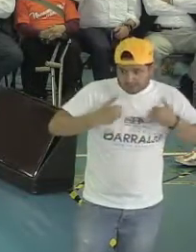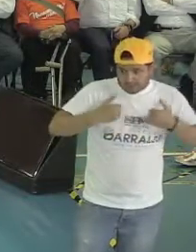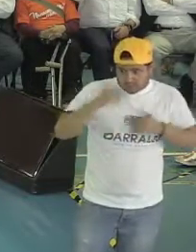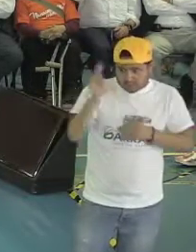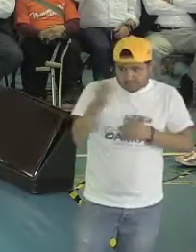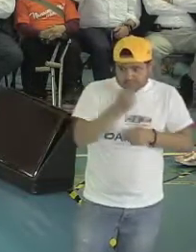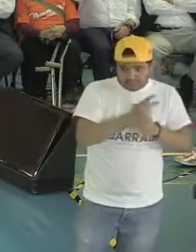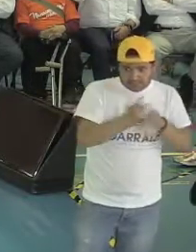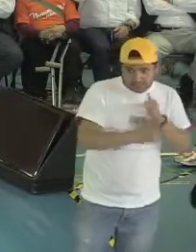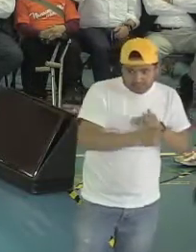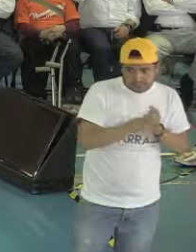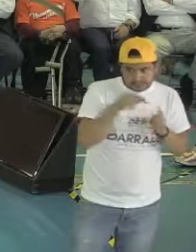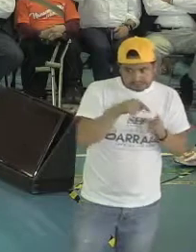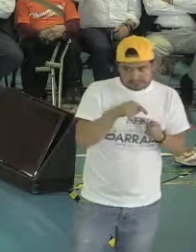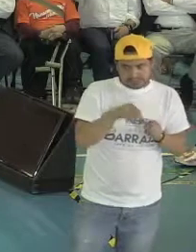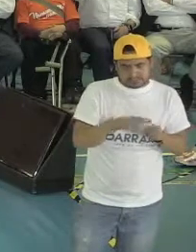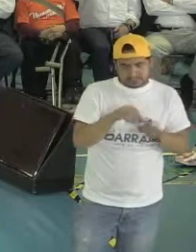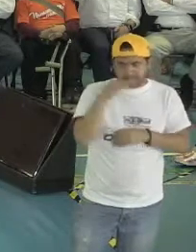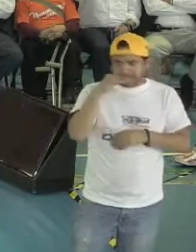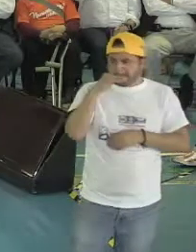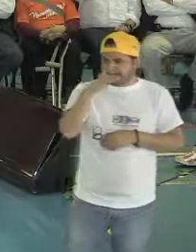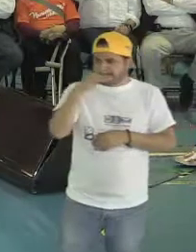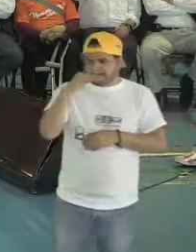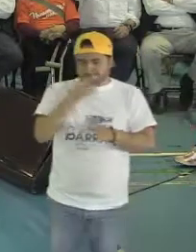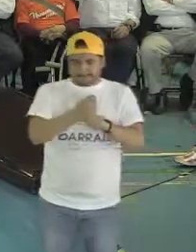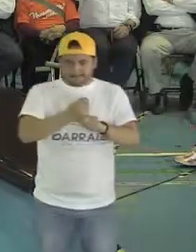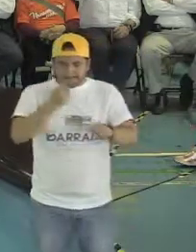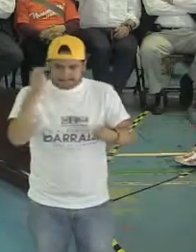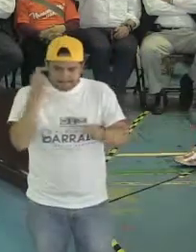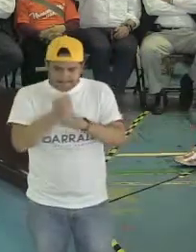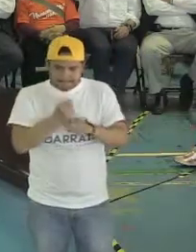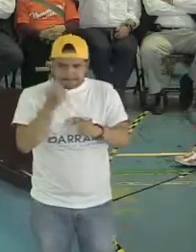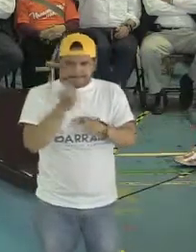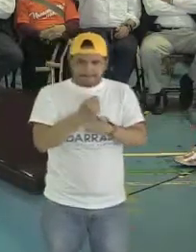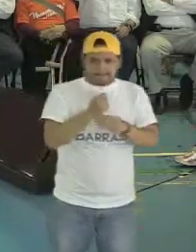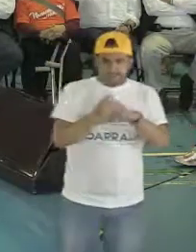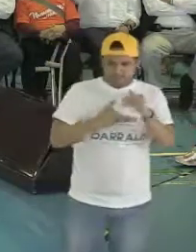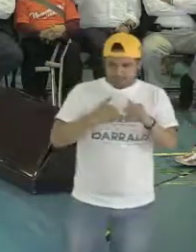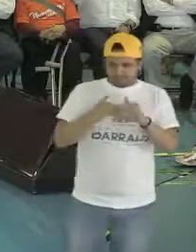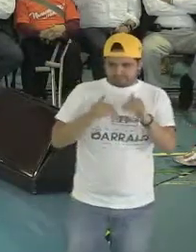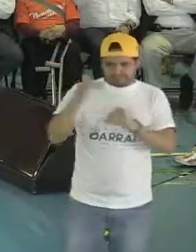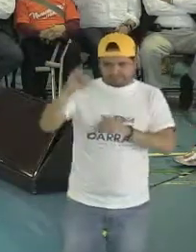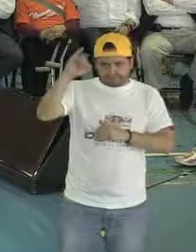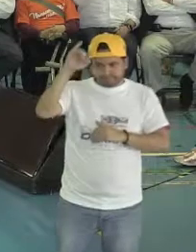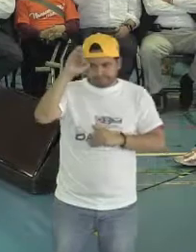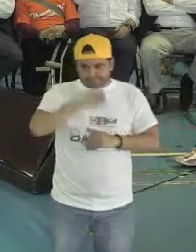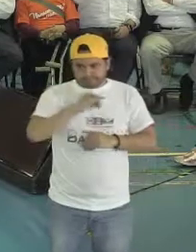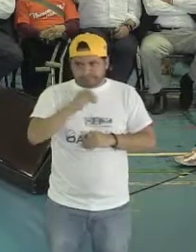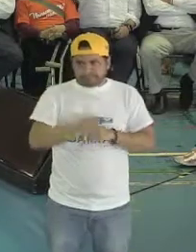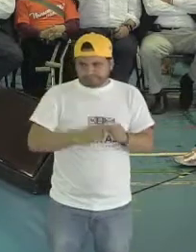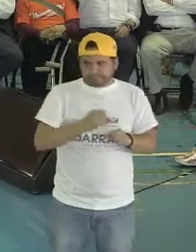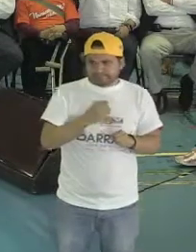preparatoria y de universidad, con esta tarjeta cuando yo llegue a la armadura del gobierno, van a tener